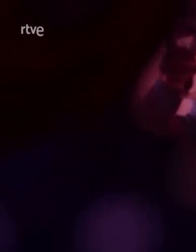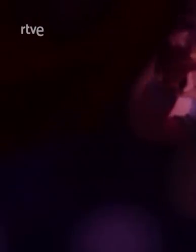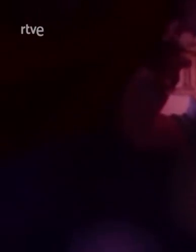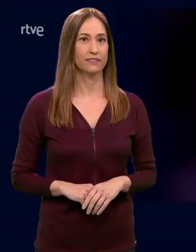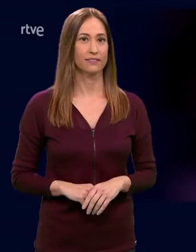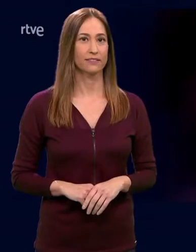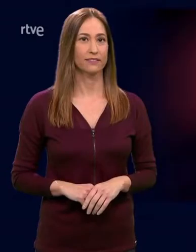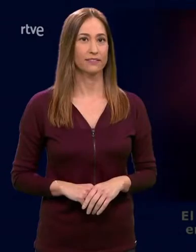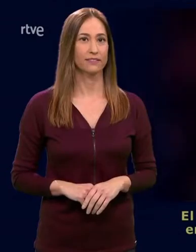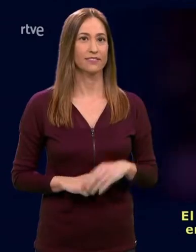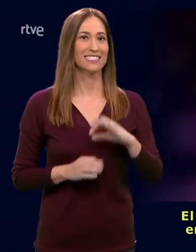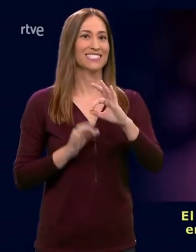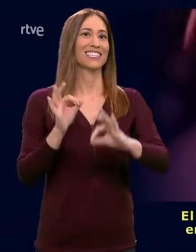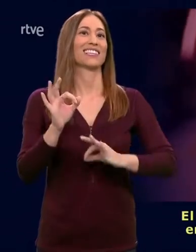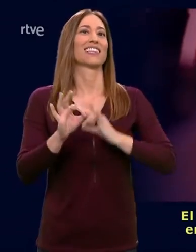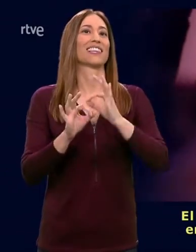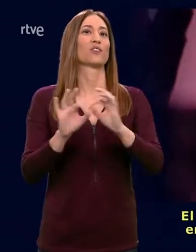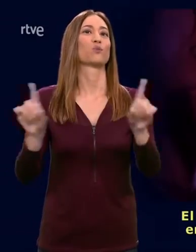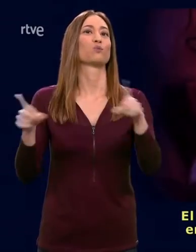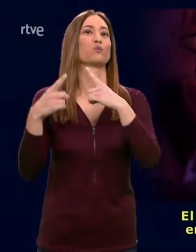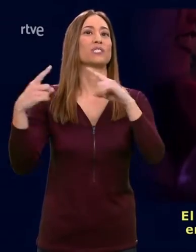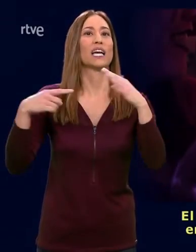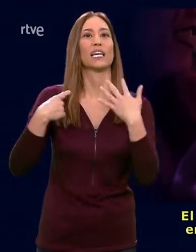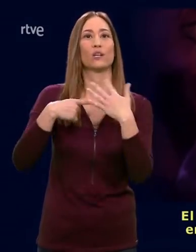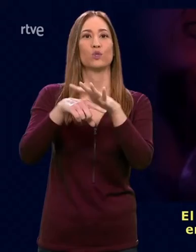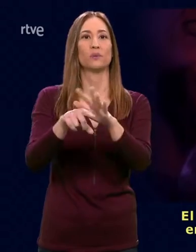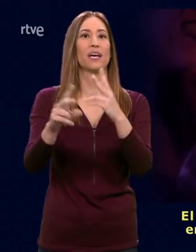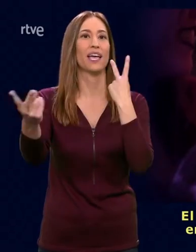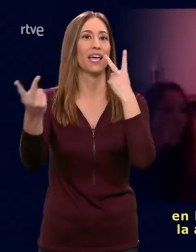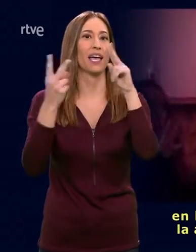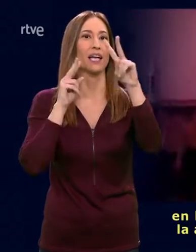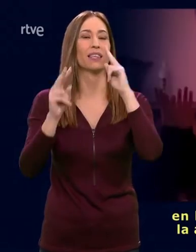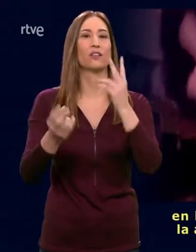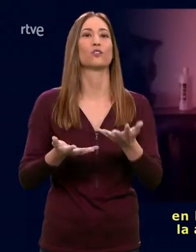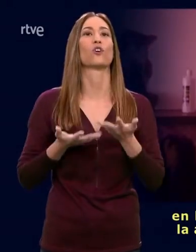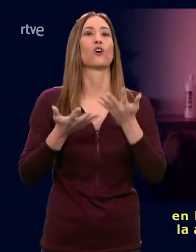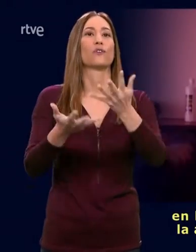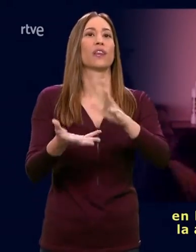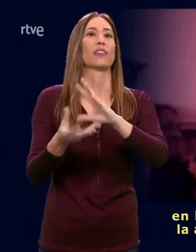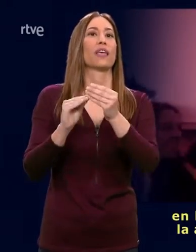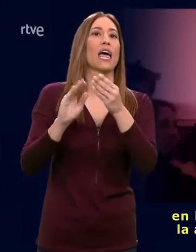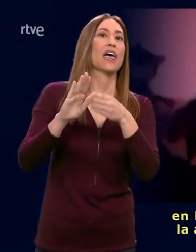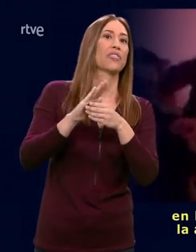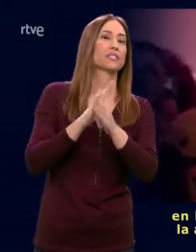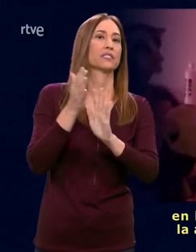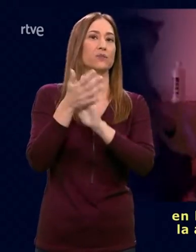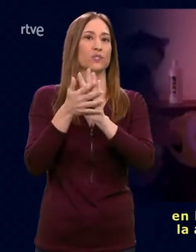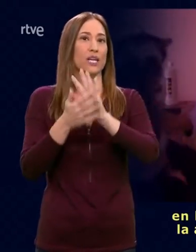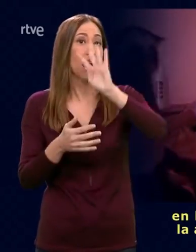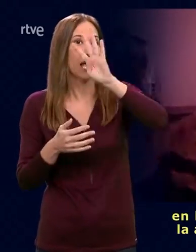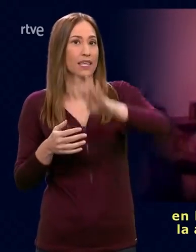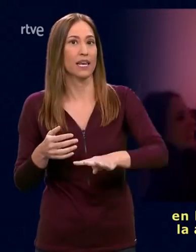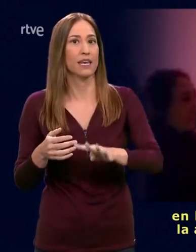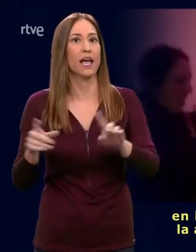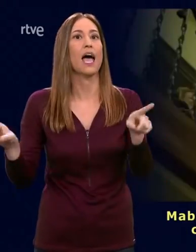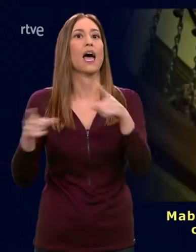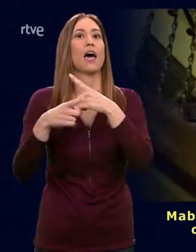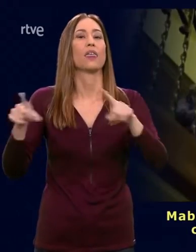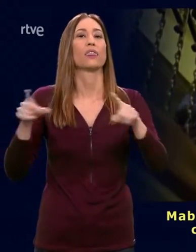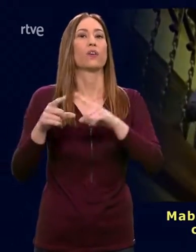El ciclo de música inclusiva Encantados hará accesible en lengua de signos catalana la actuación de la cantautora Mabel Flores. Será